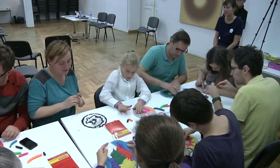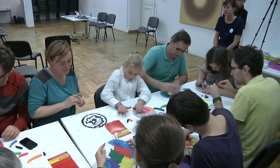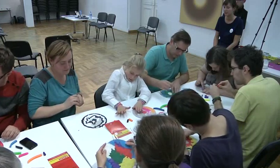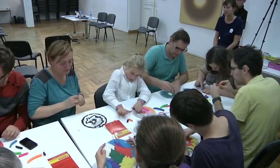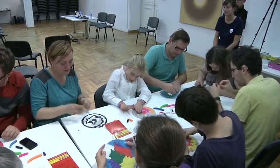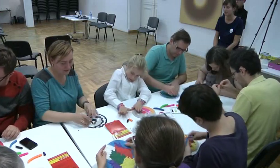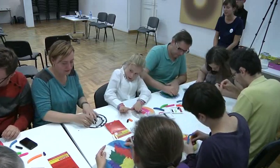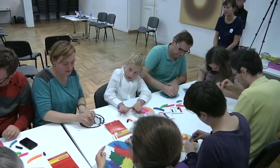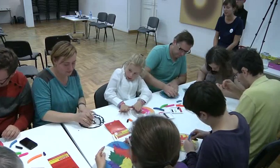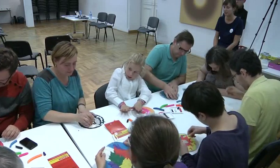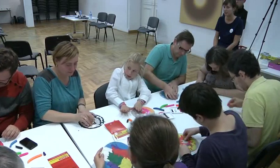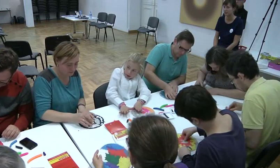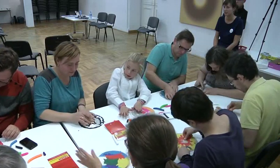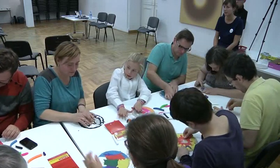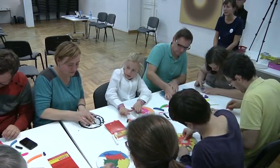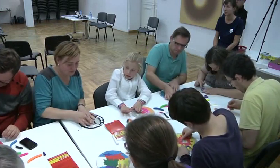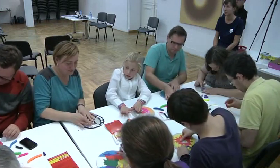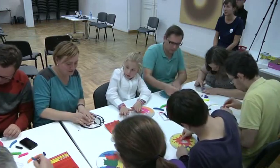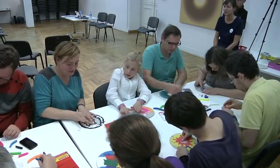Tak… Ok…